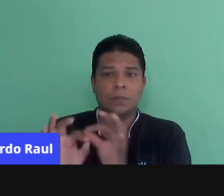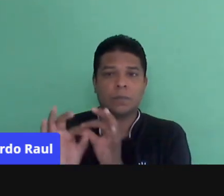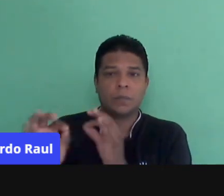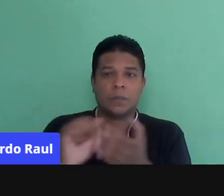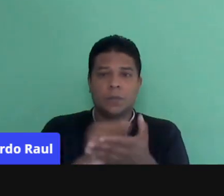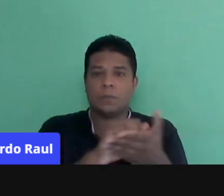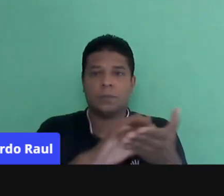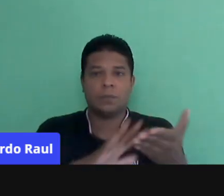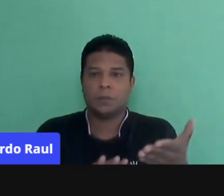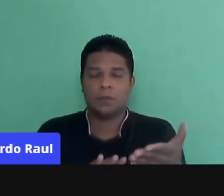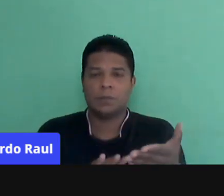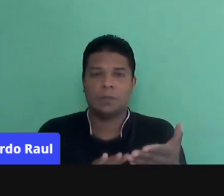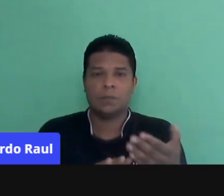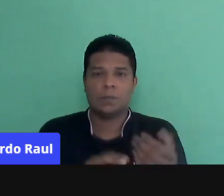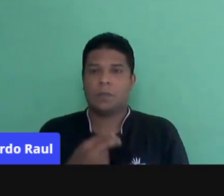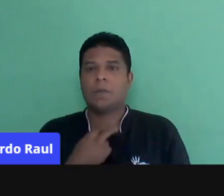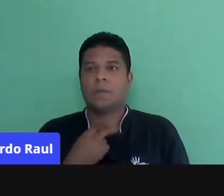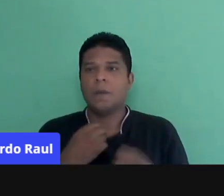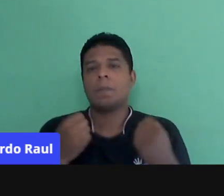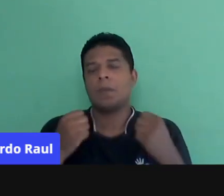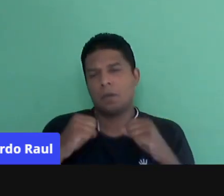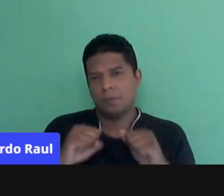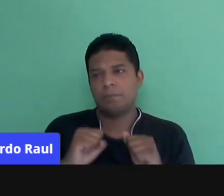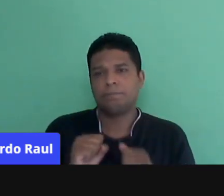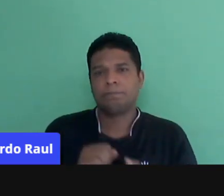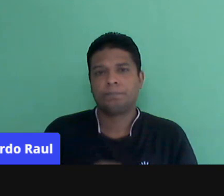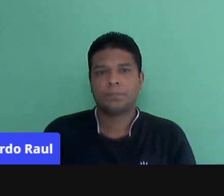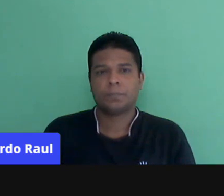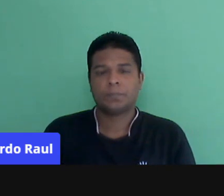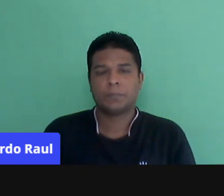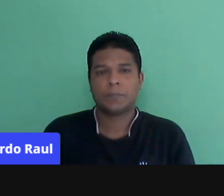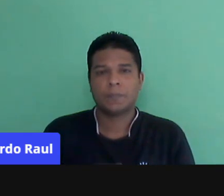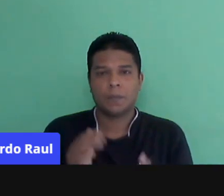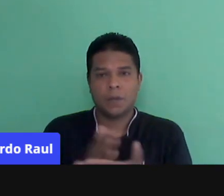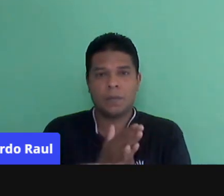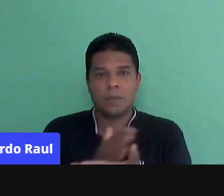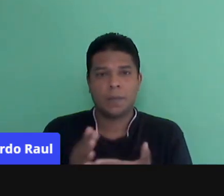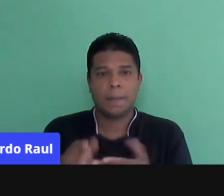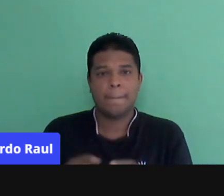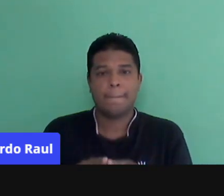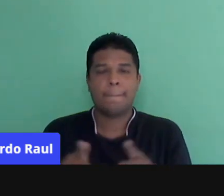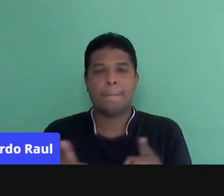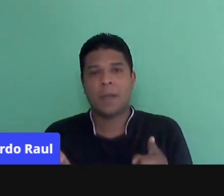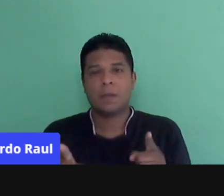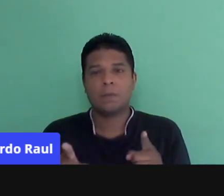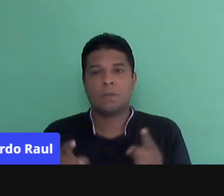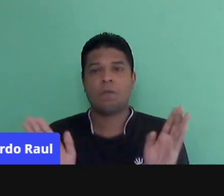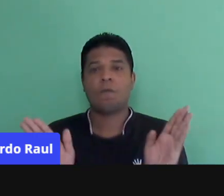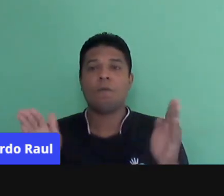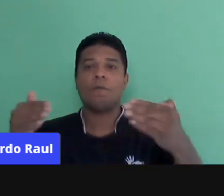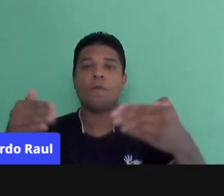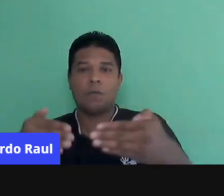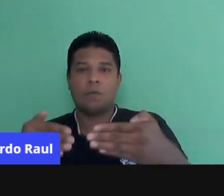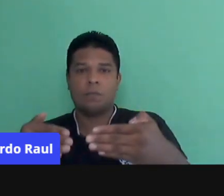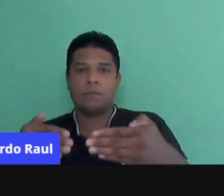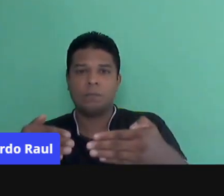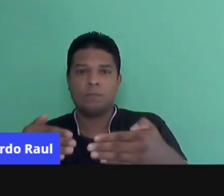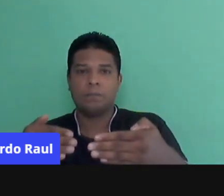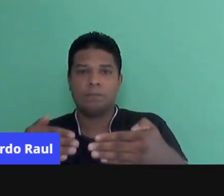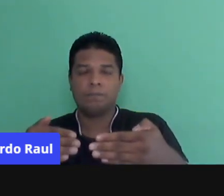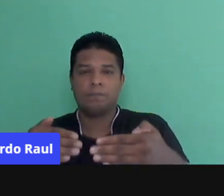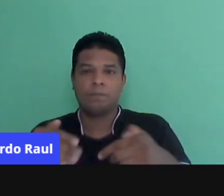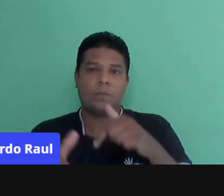Não que elas não possam fazer parte desse cenário em algum momento, mas não é o foco do meu trabalho, né.